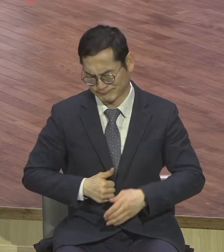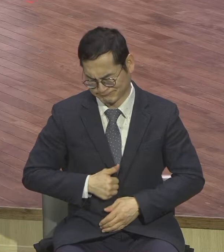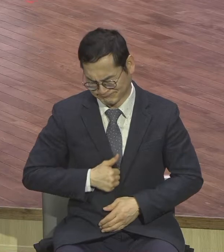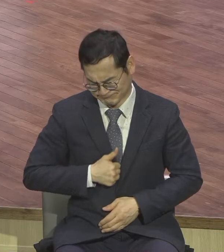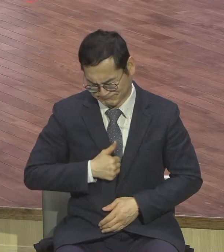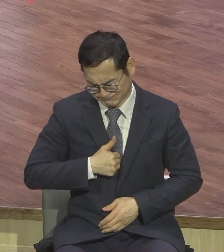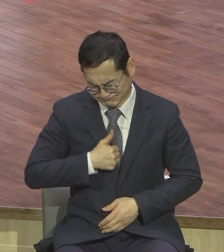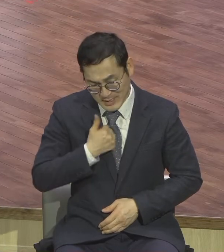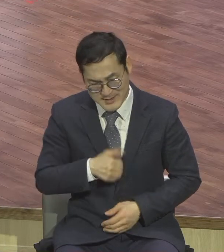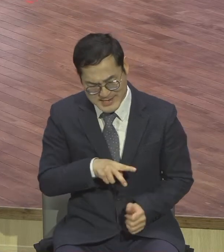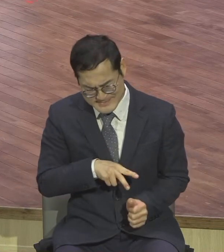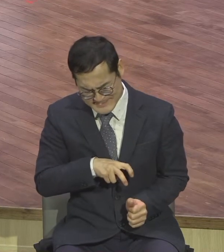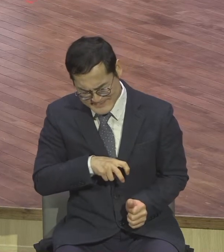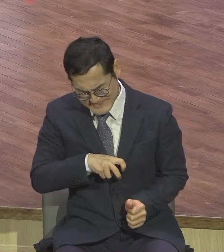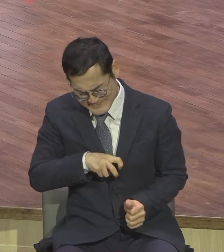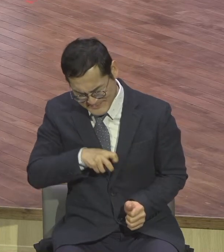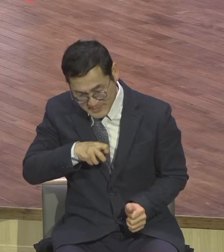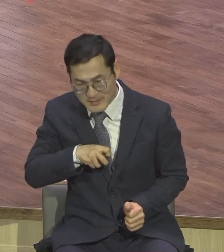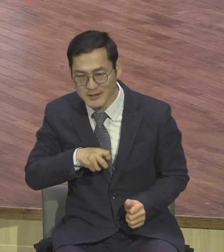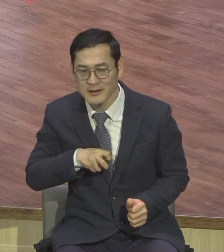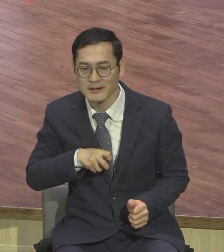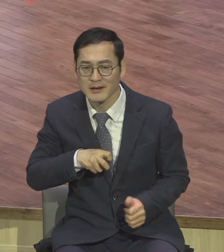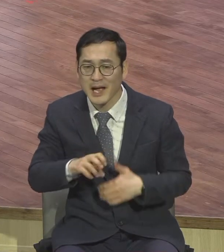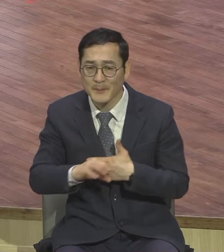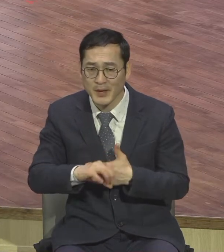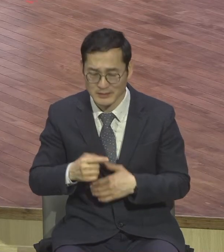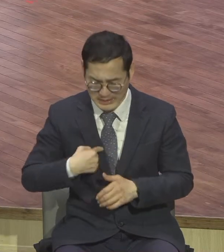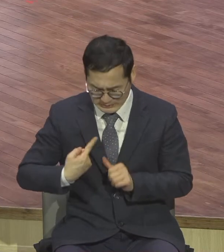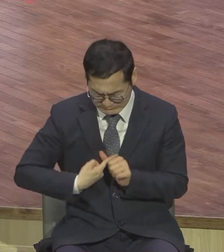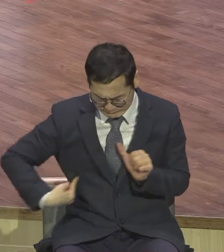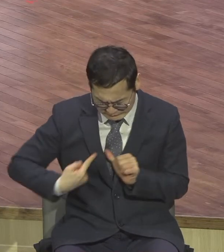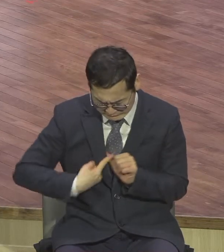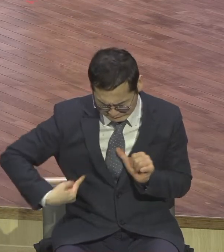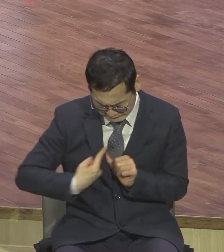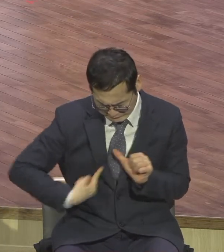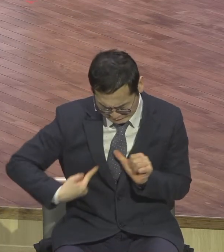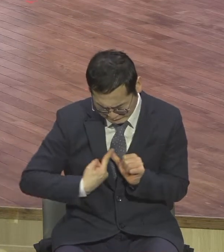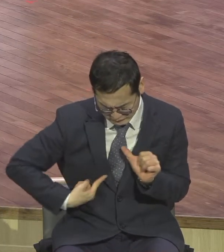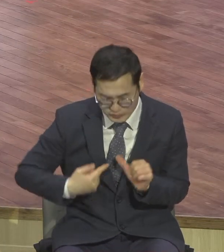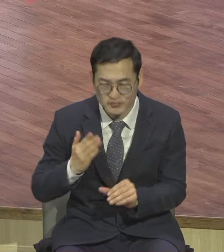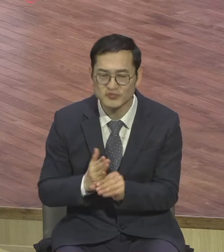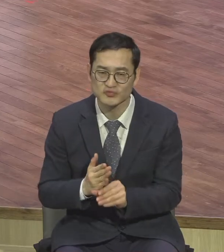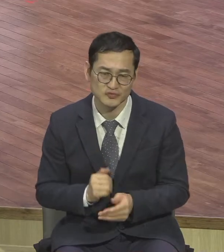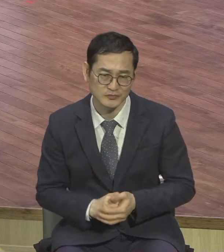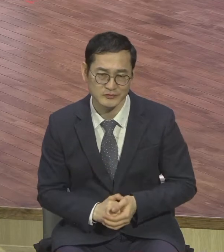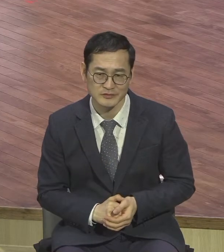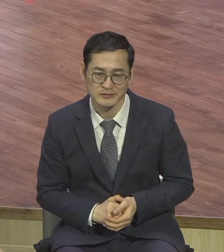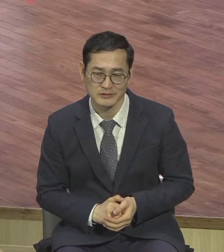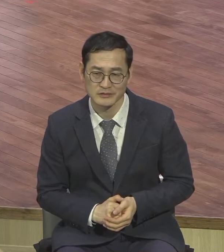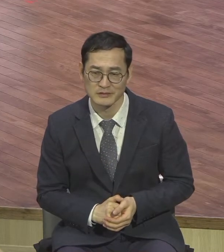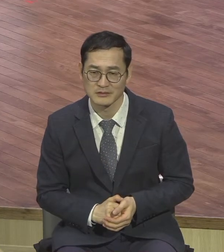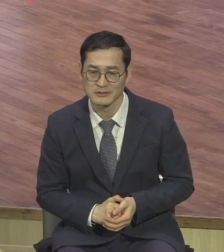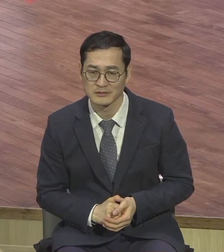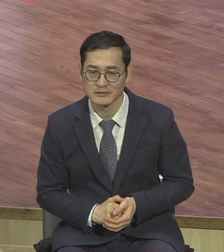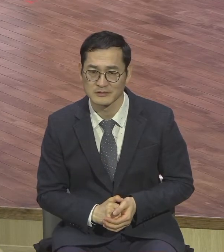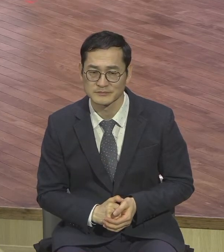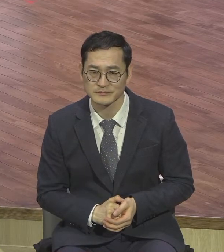이거 품으면 품을수록 어떻게 자기를 죽이고 있는 거예요 실제로 과학적 임상